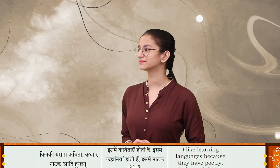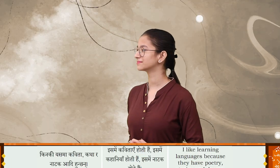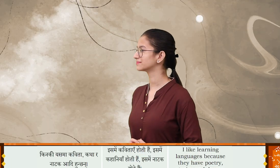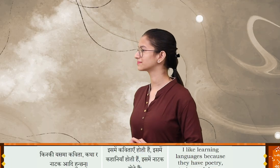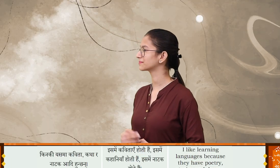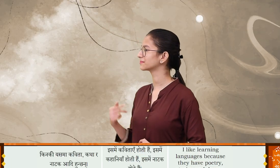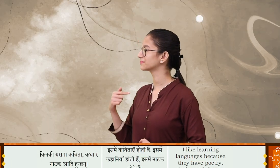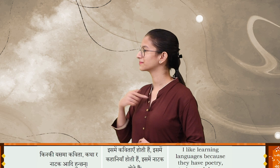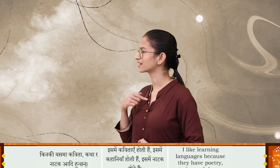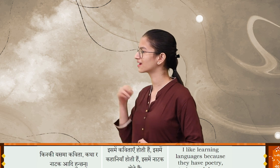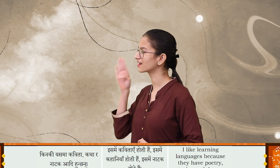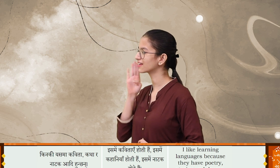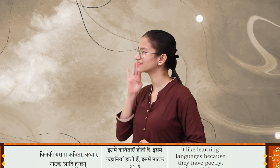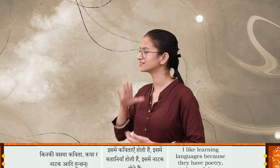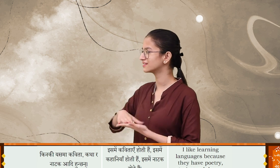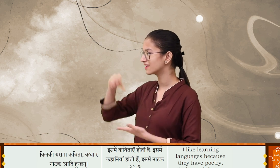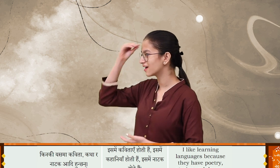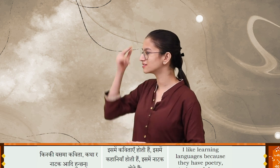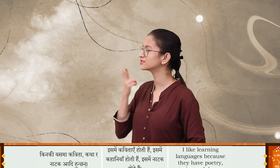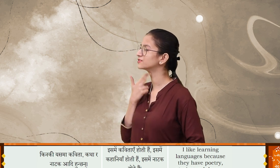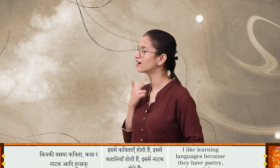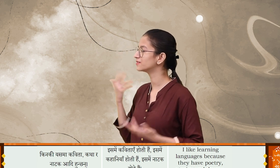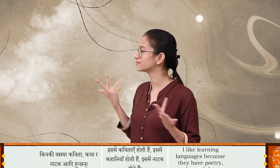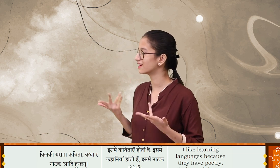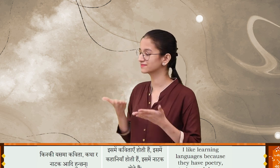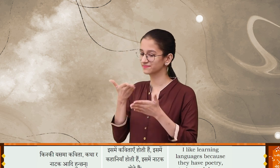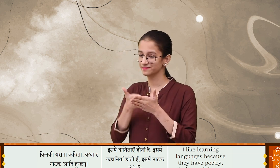किनकी एसमा कविता कथार नाटक आधी हुँचान?